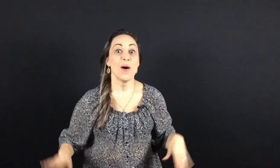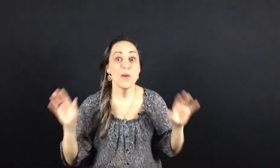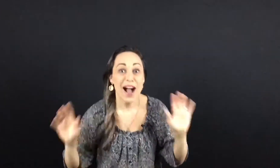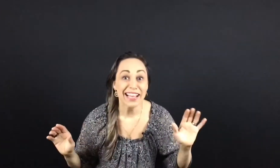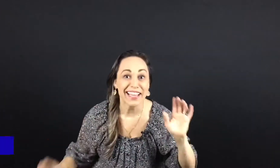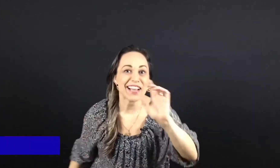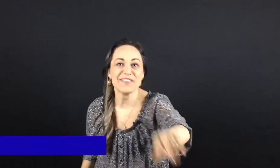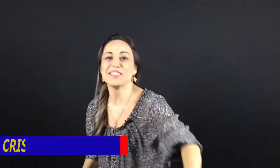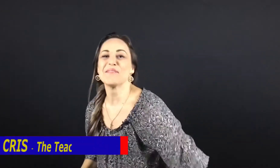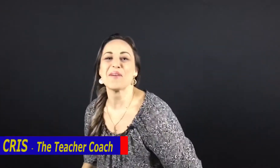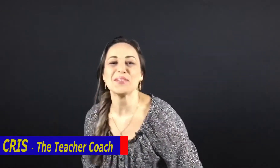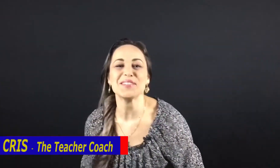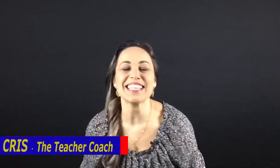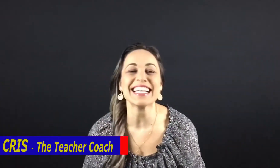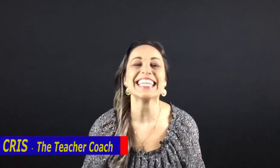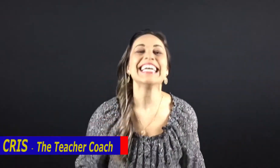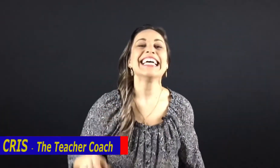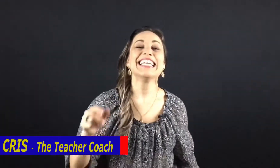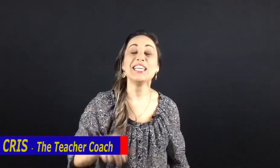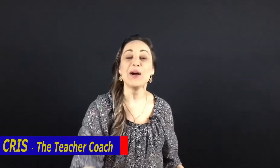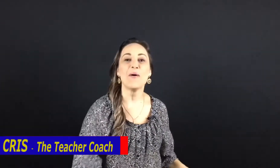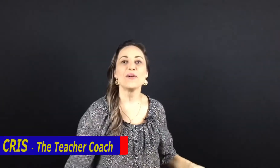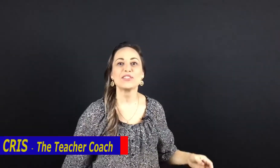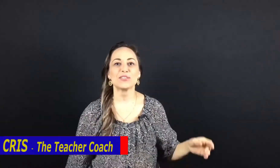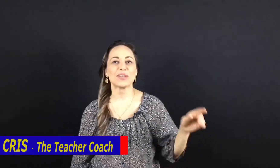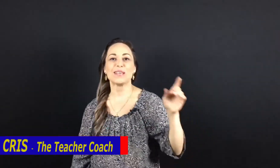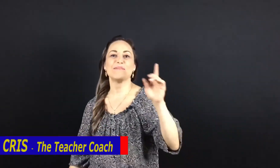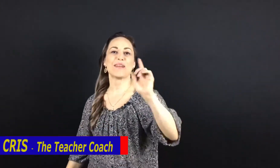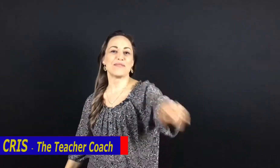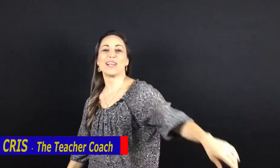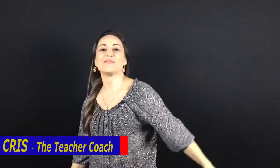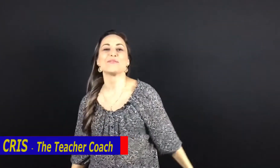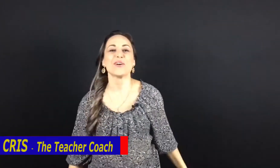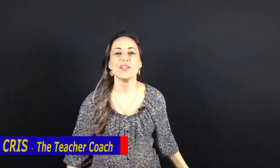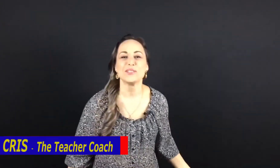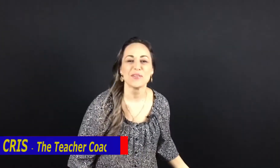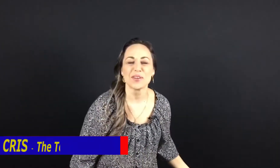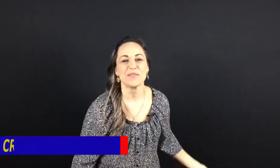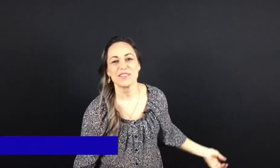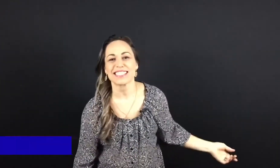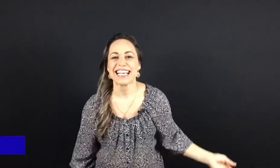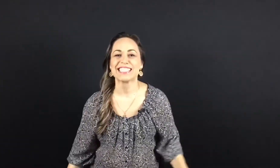Oh, hi there! Chris from Oculus here e hoje eu tô aqui pra falar de um Jolly Joke com vocês.